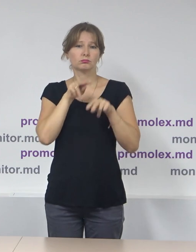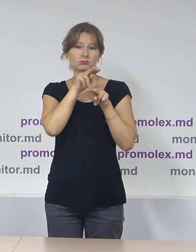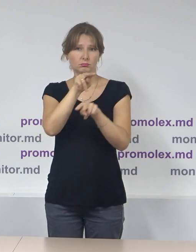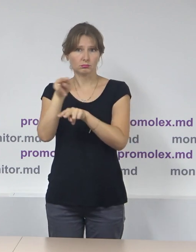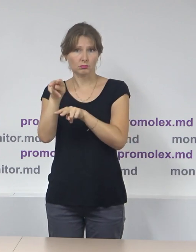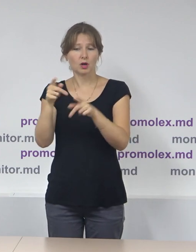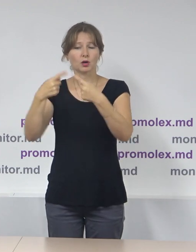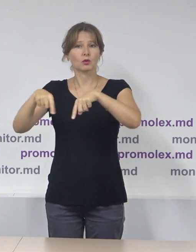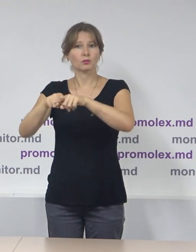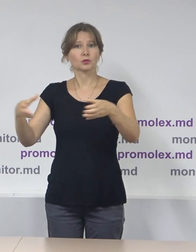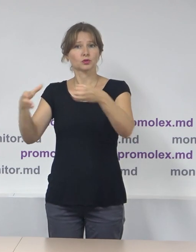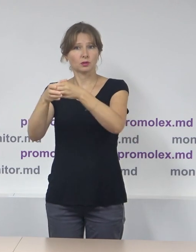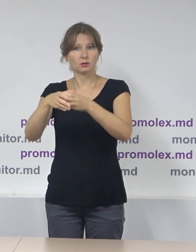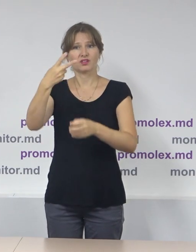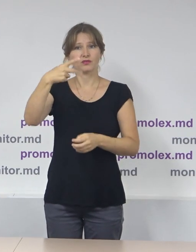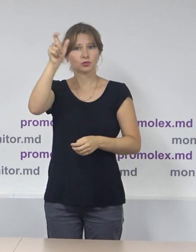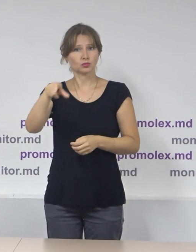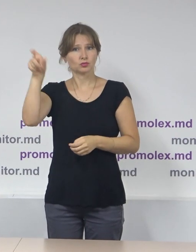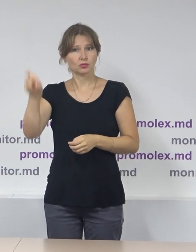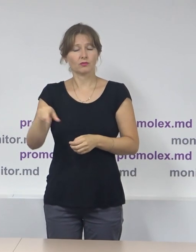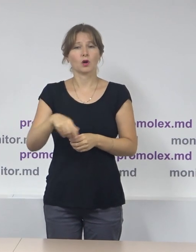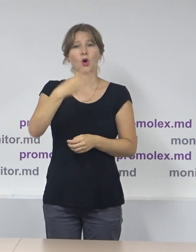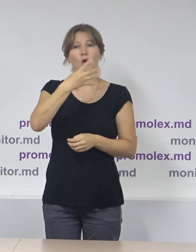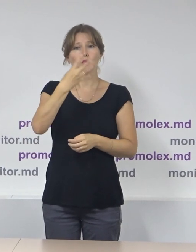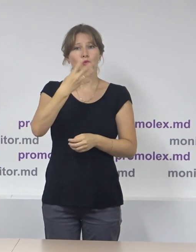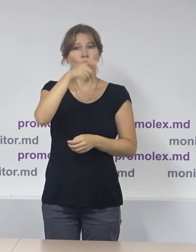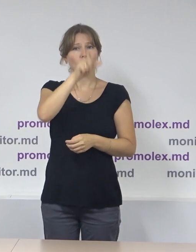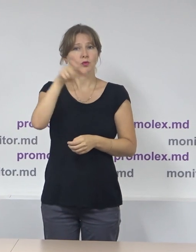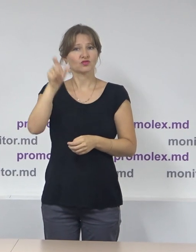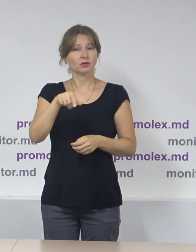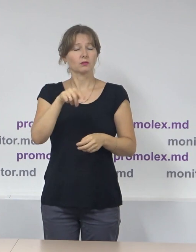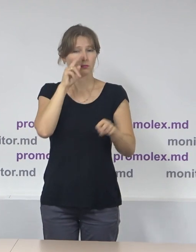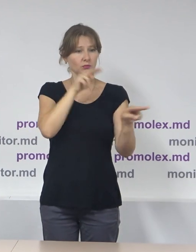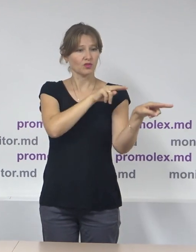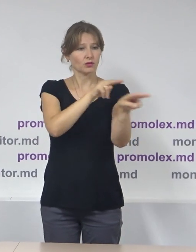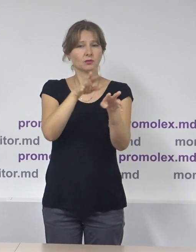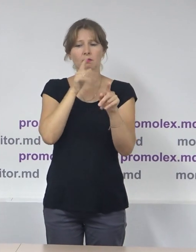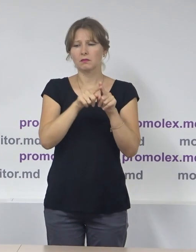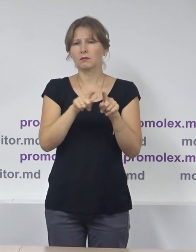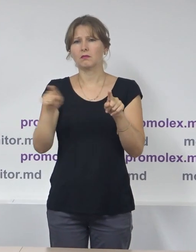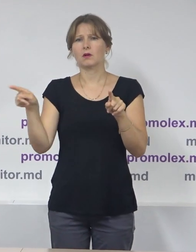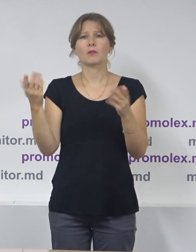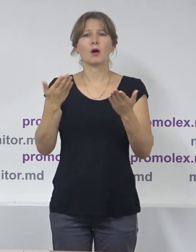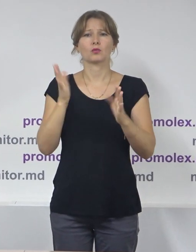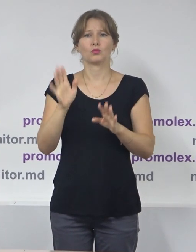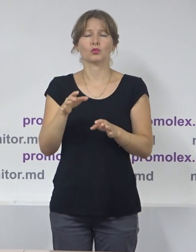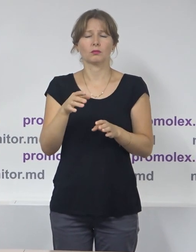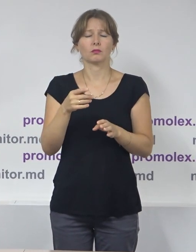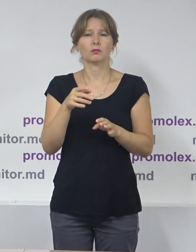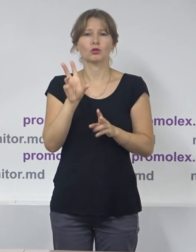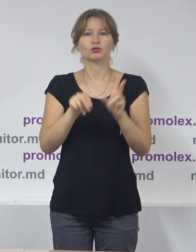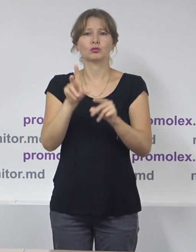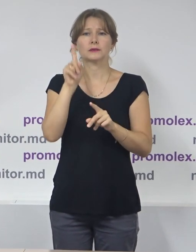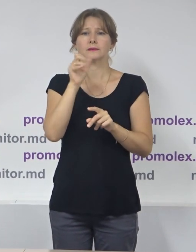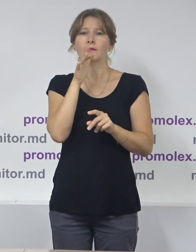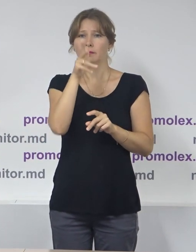centrală, compusă din circa 20 de persoane, 40 de observatori pe termen lung care vor fi detașați în teritoriu pentru o perioadă